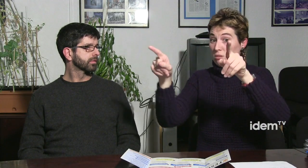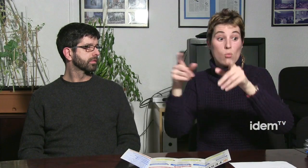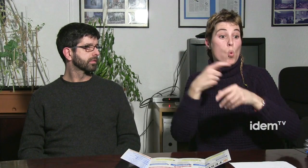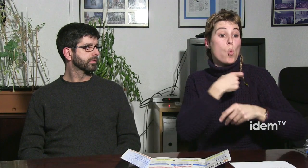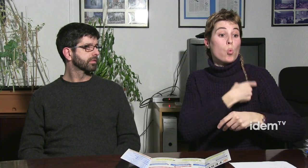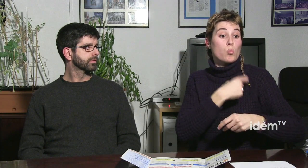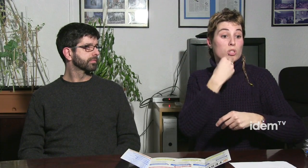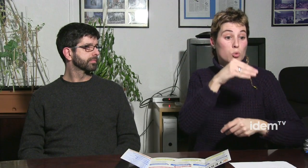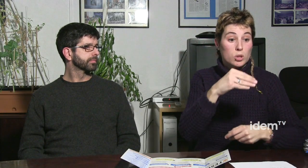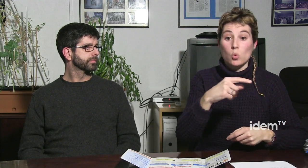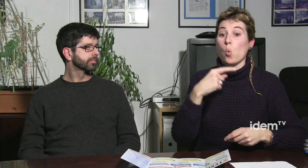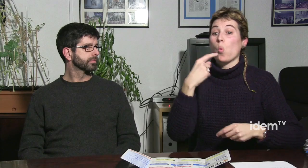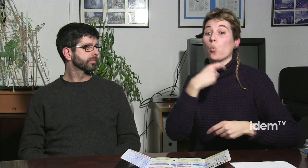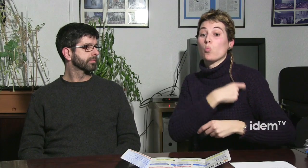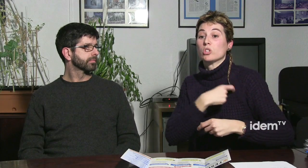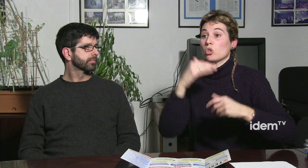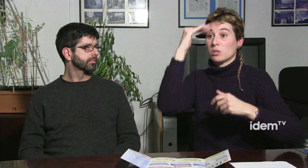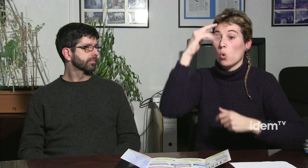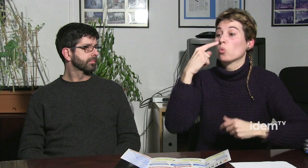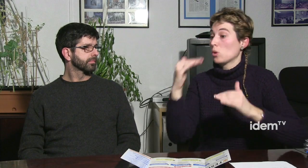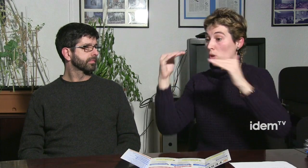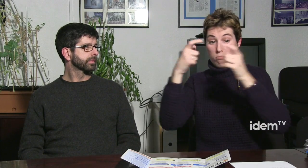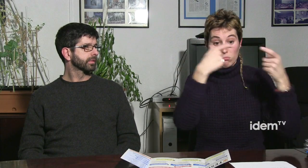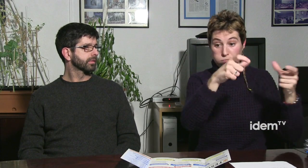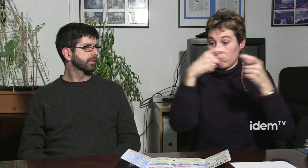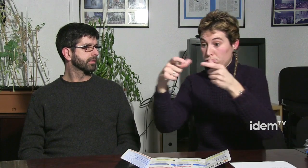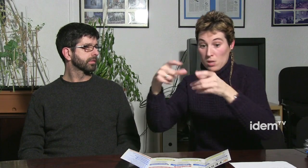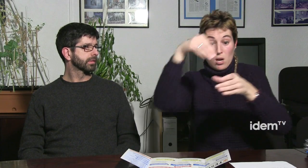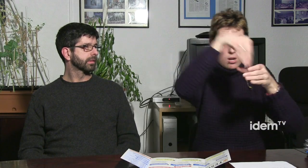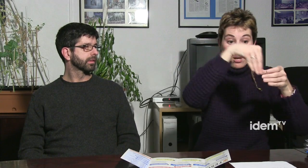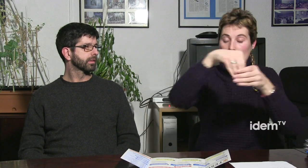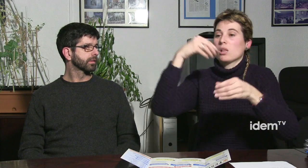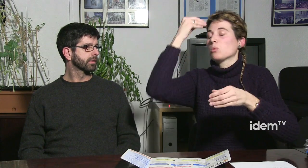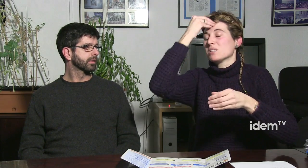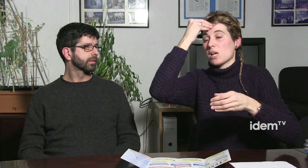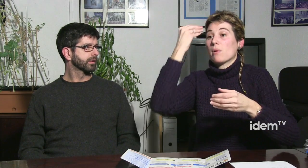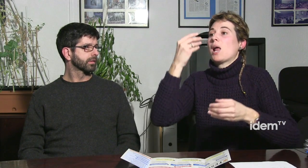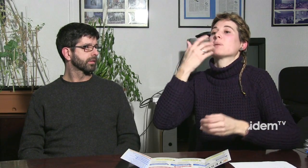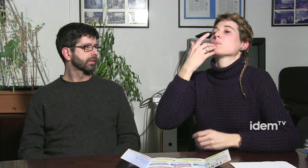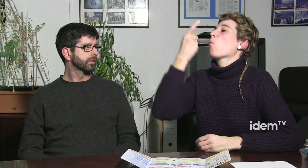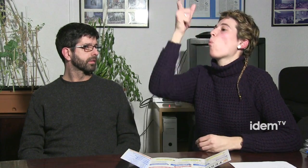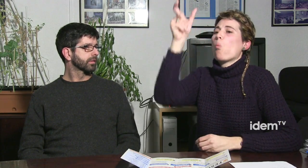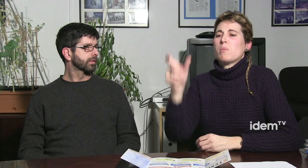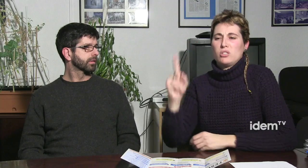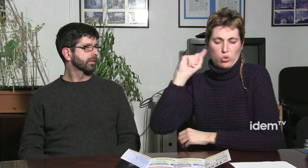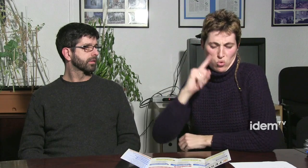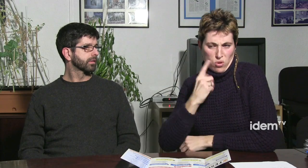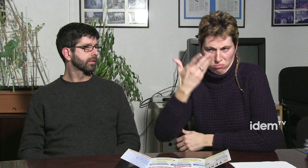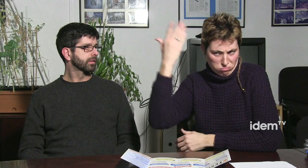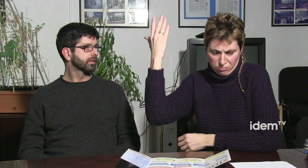quatre comissions estaven barrejades encara que les funcions siguin diferents és igual joves, persones grans per exemple